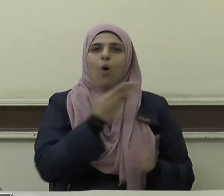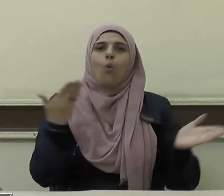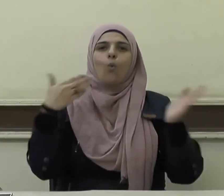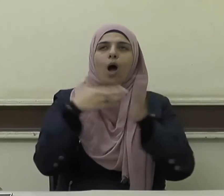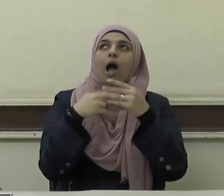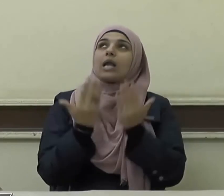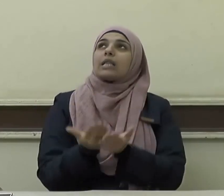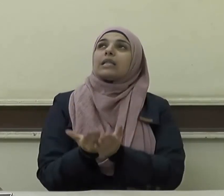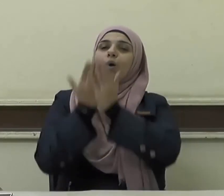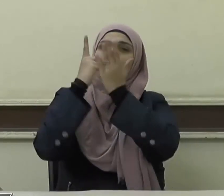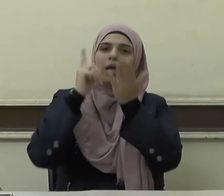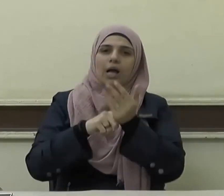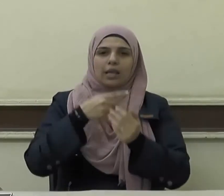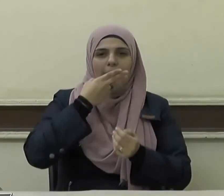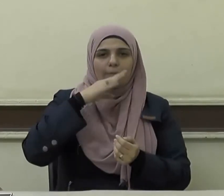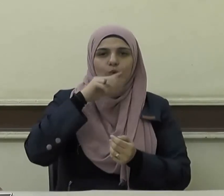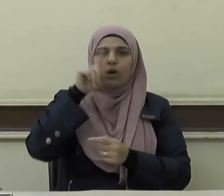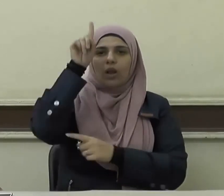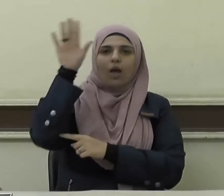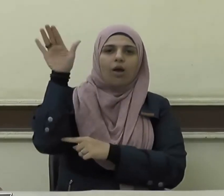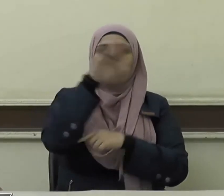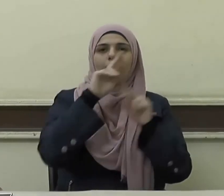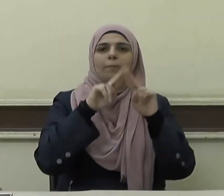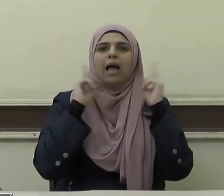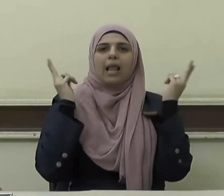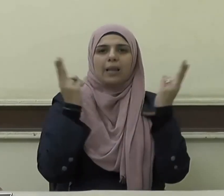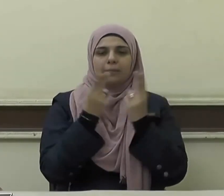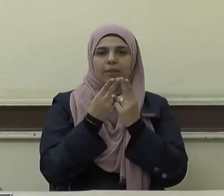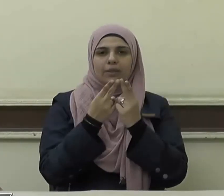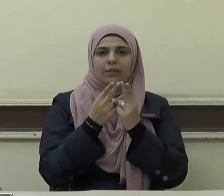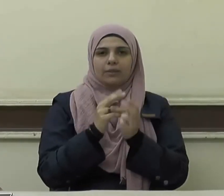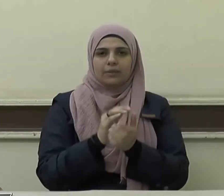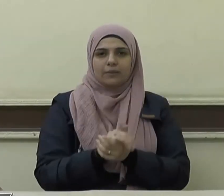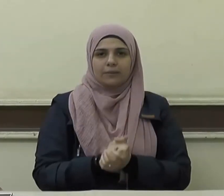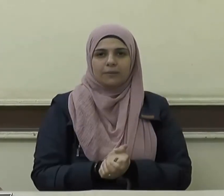وآخر دعوانا أن الحمد لله رب العالمين ترجمة نانسي